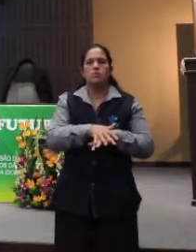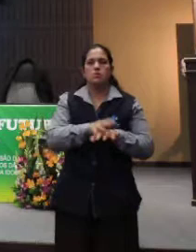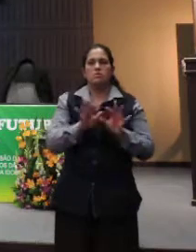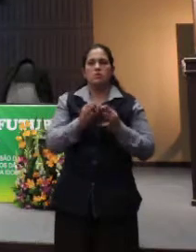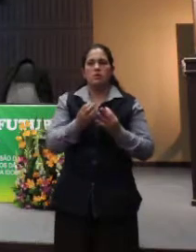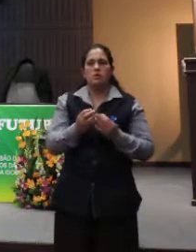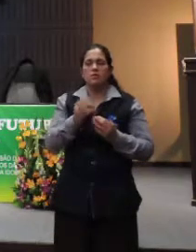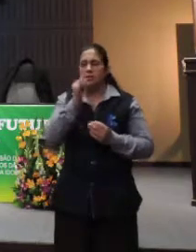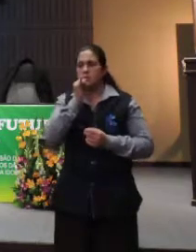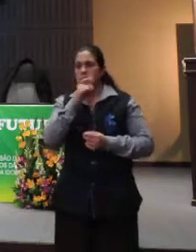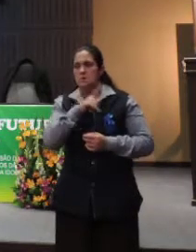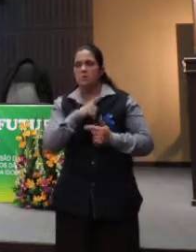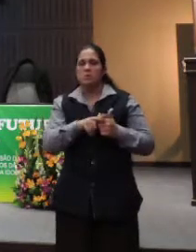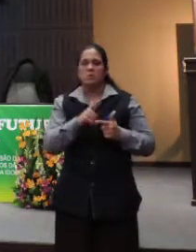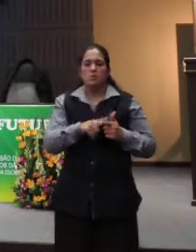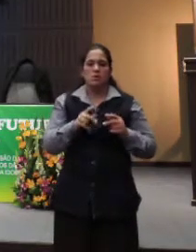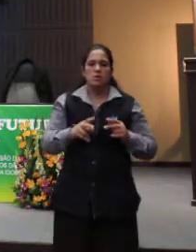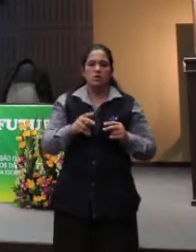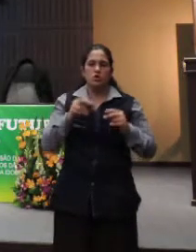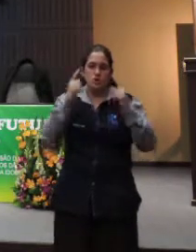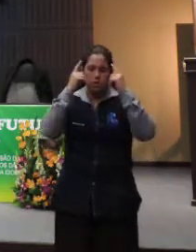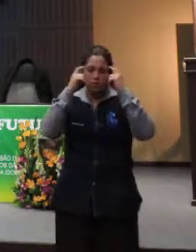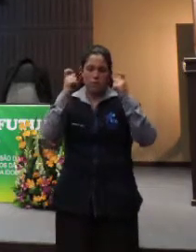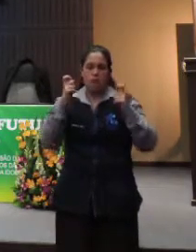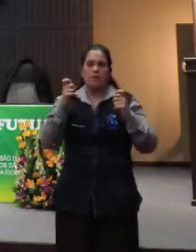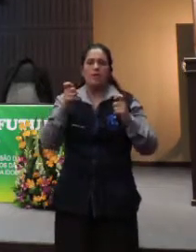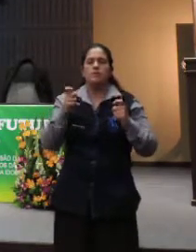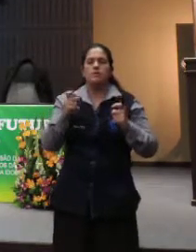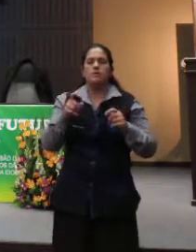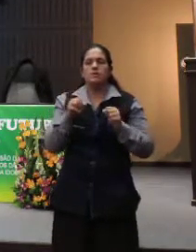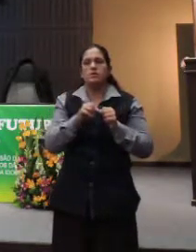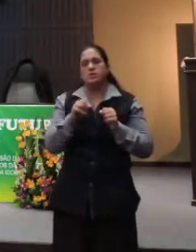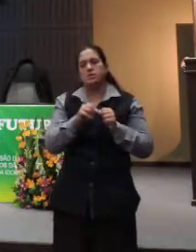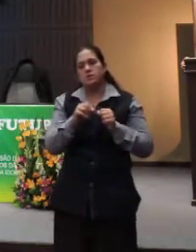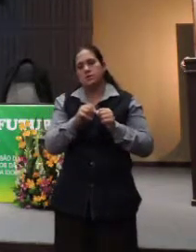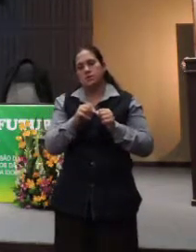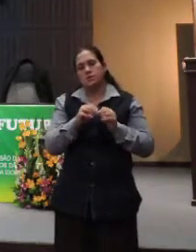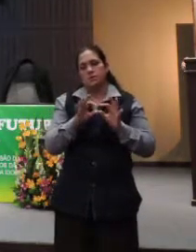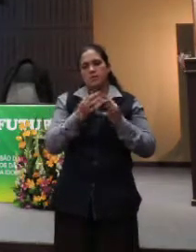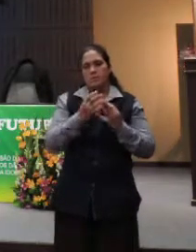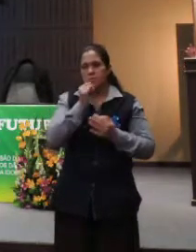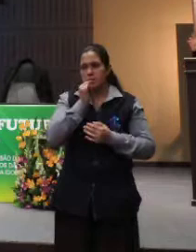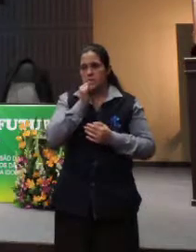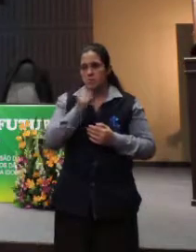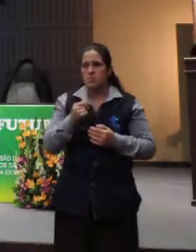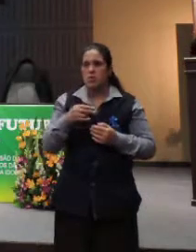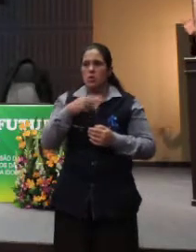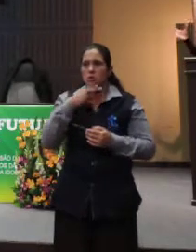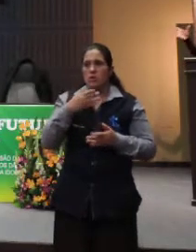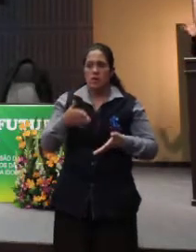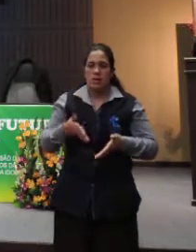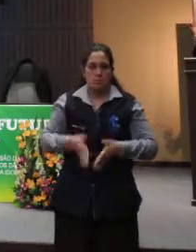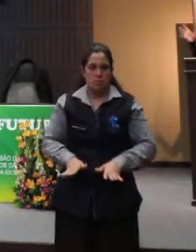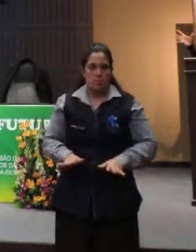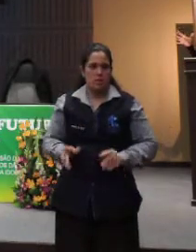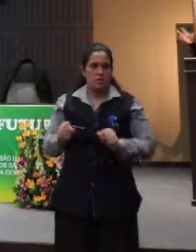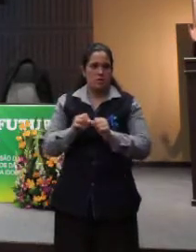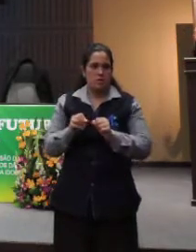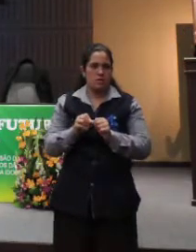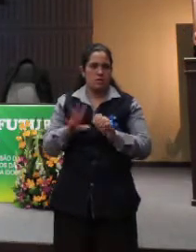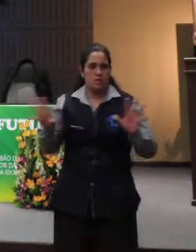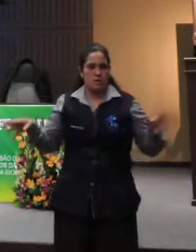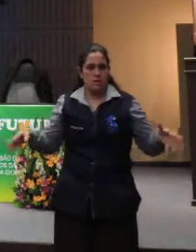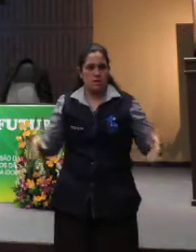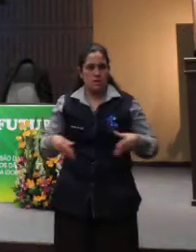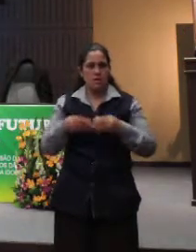de violência domiciliar, envolvendo idosos, é quando nasce um neto. Ele une. As duas pontas da vida